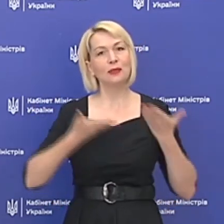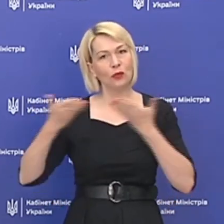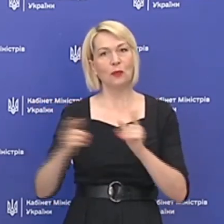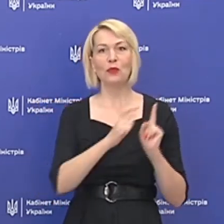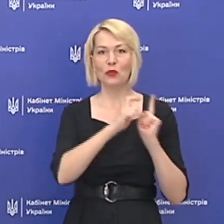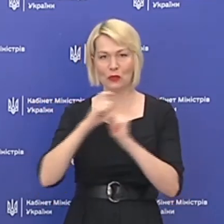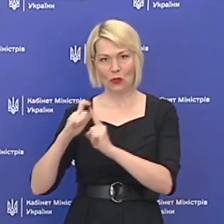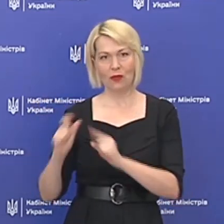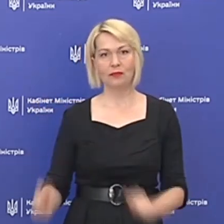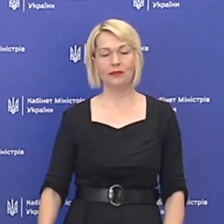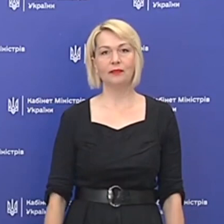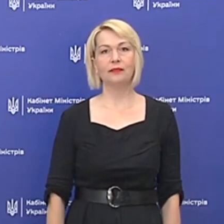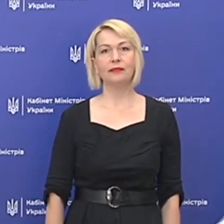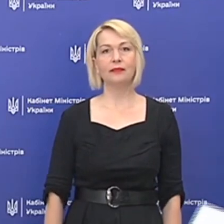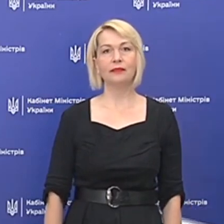Доброго